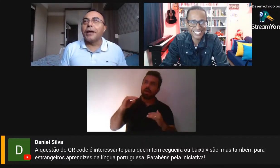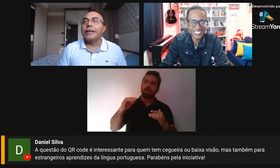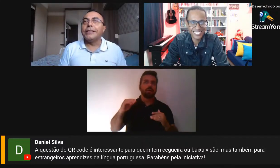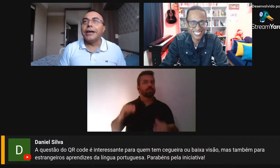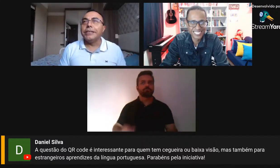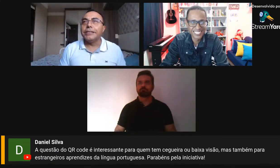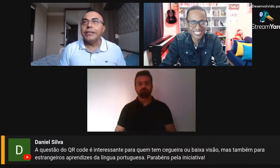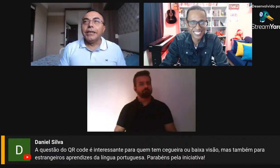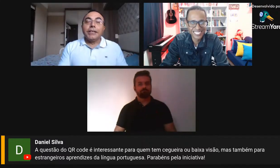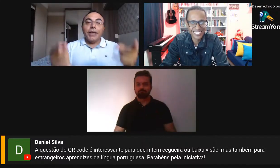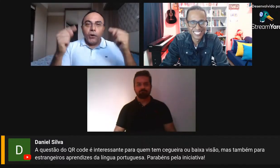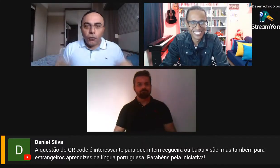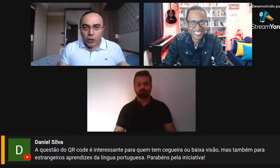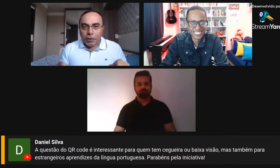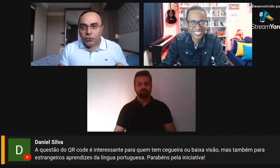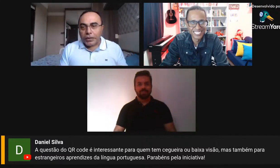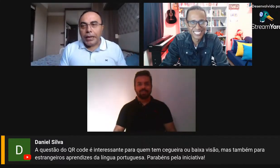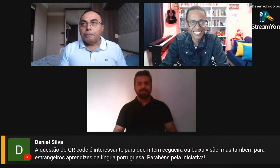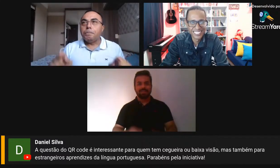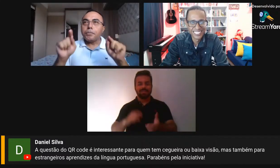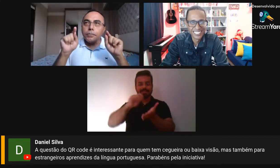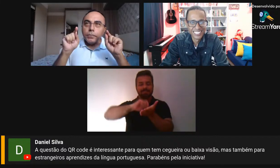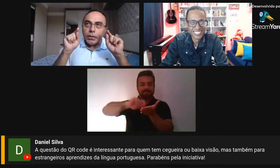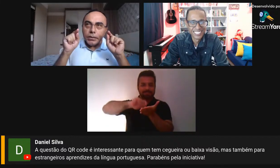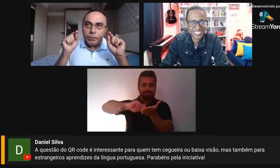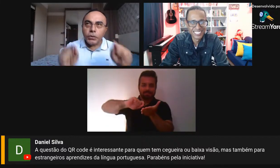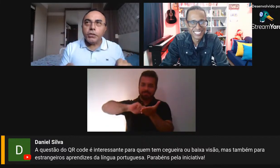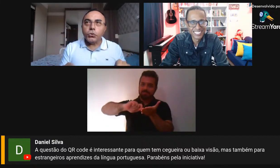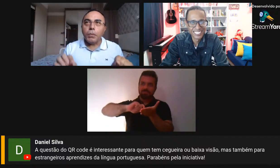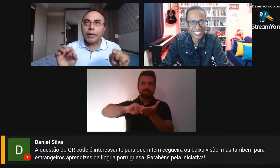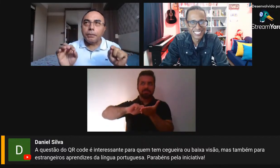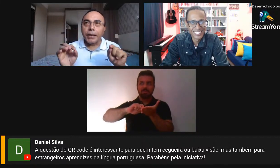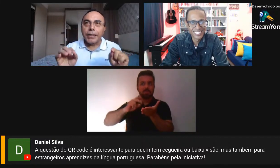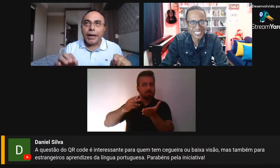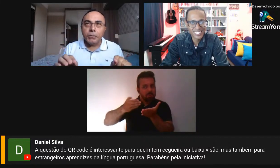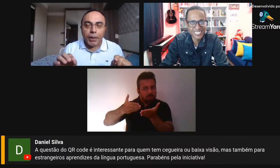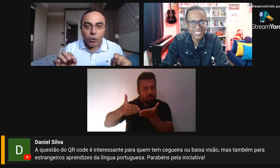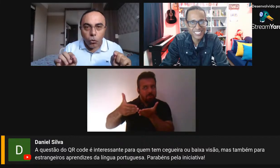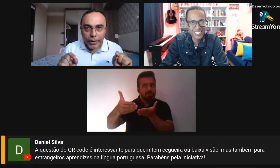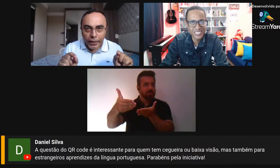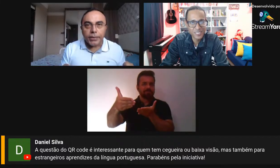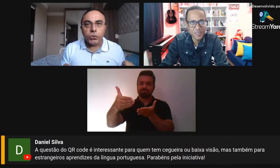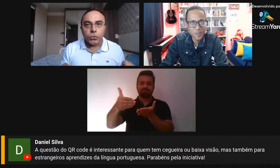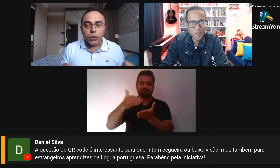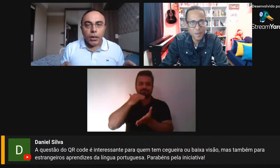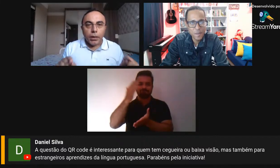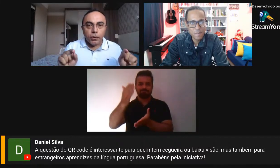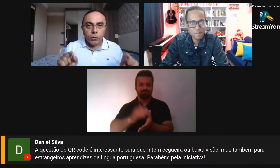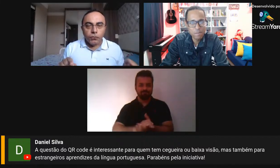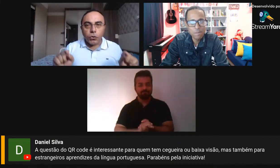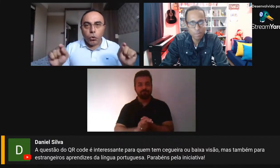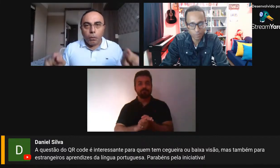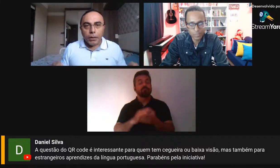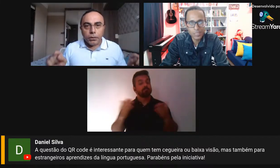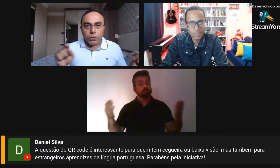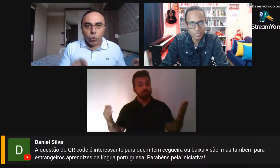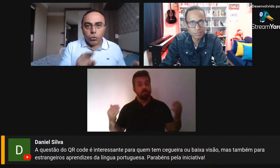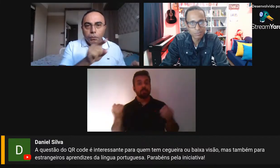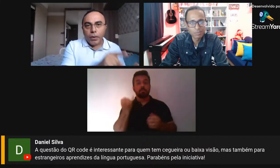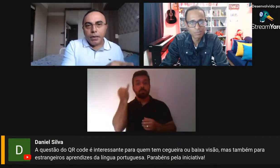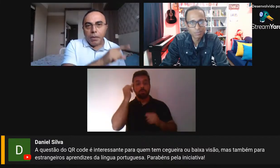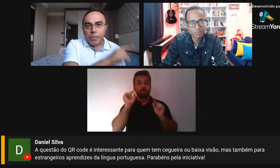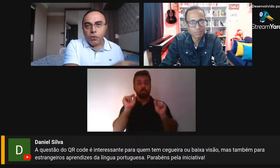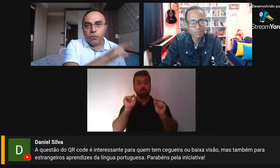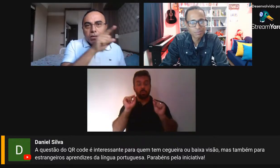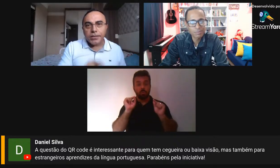isso mesmo, a realidade é assim. E aí eu volto para falar, por isso, uma liberdade para correr riscos. eu não fico cobrando que